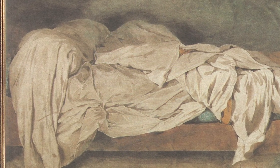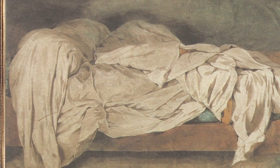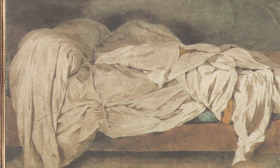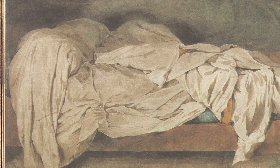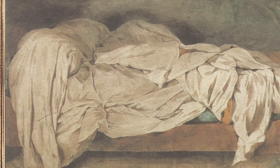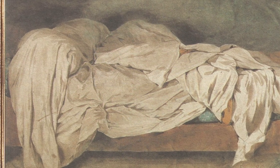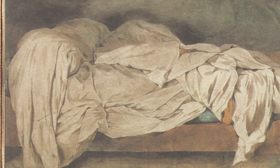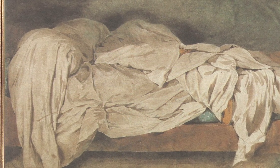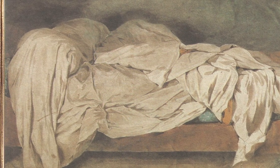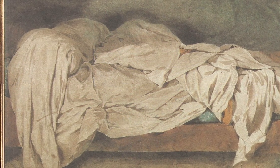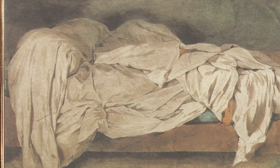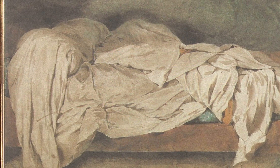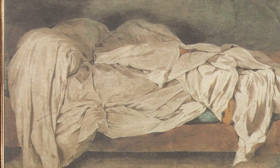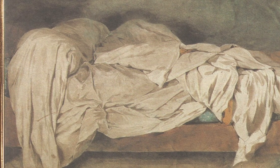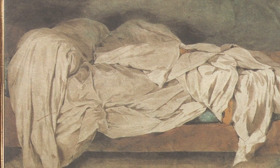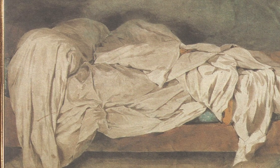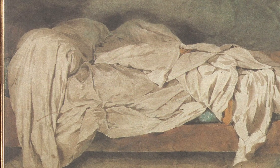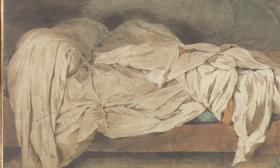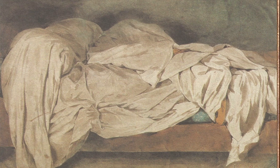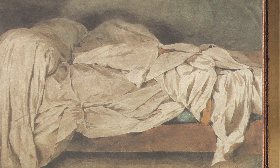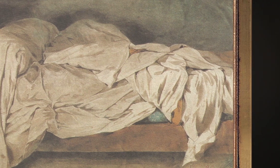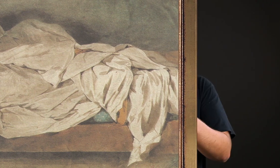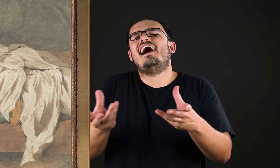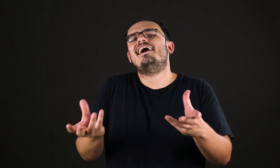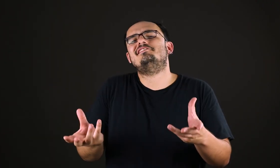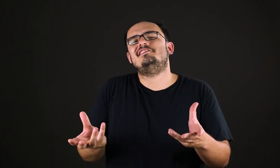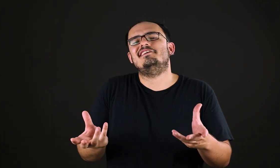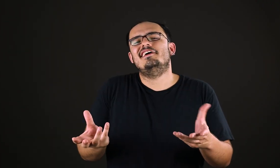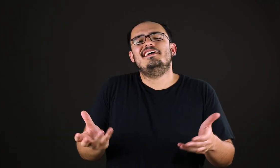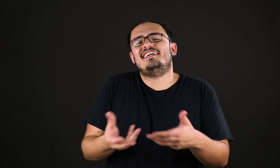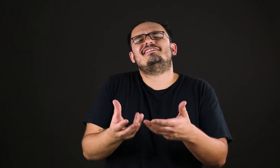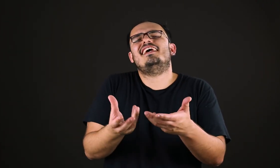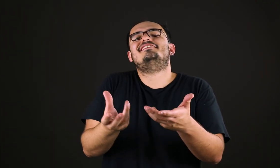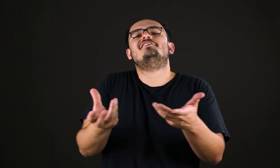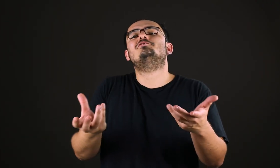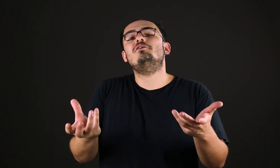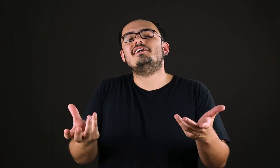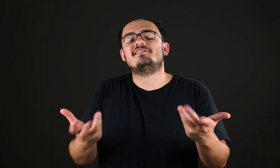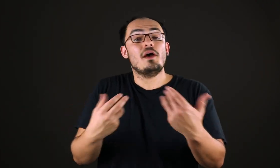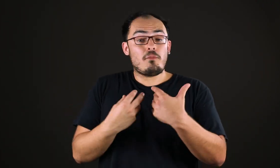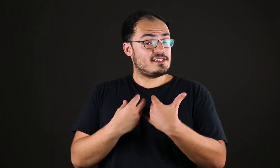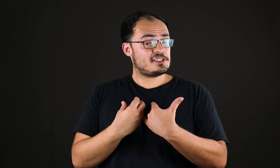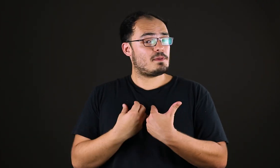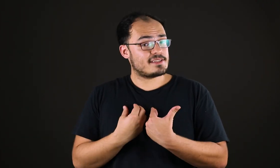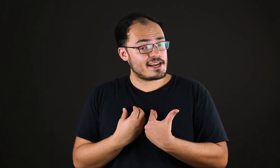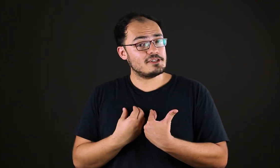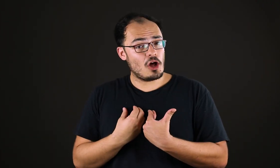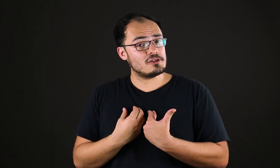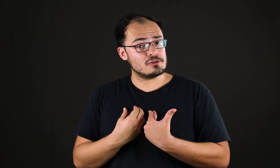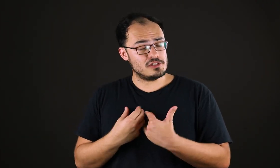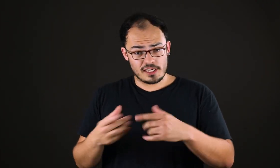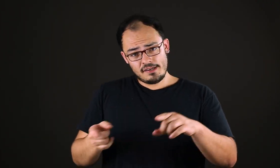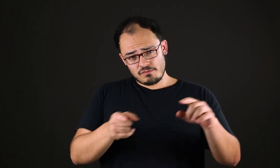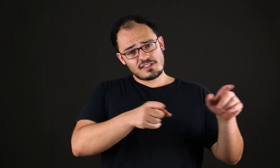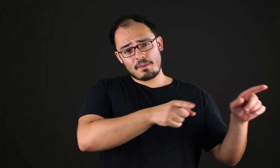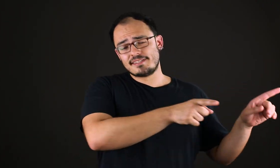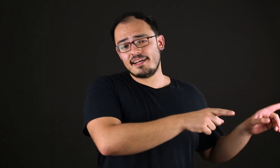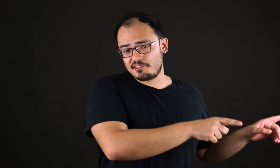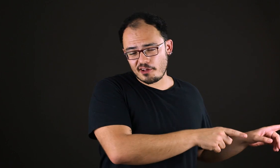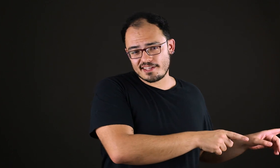símbolo da condição humana. Então veja o poder que a arte, que as sensações podem despertar em nós hoje. Se você pensar na história